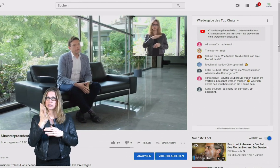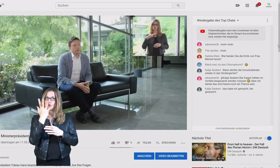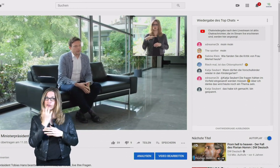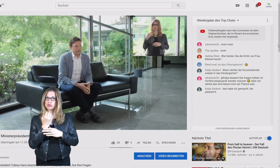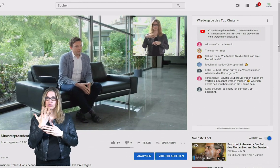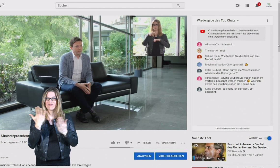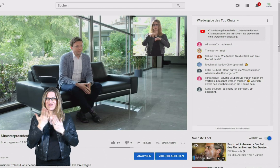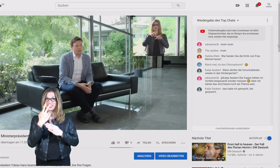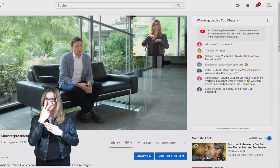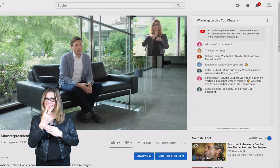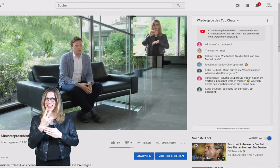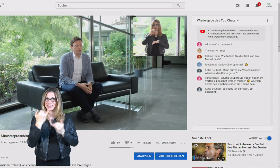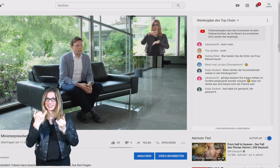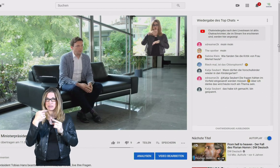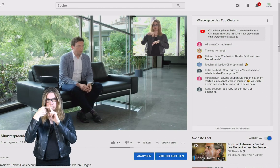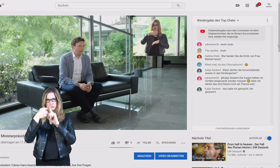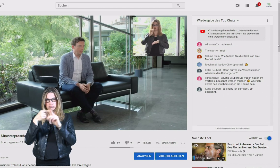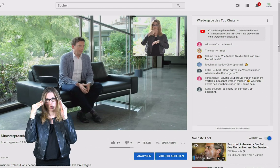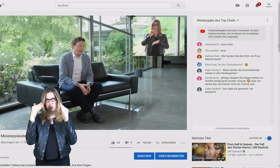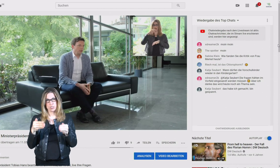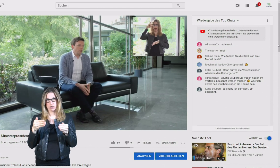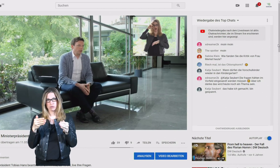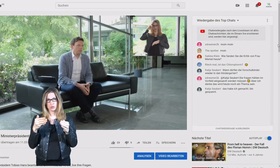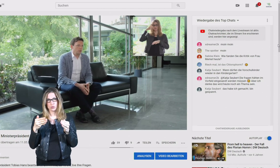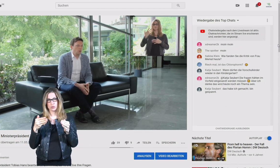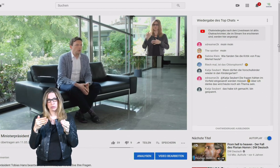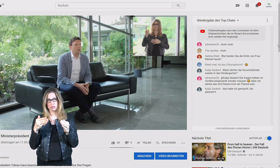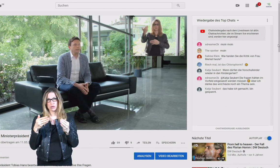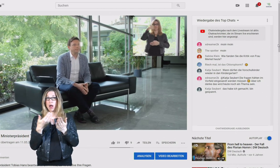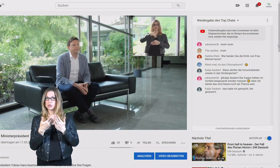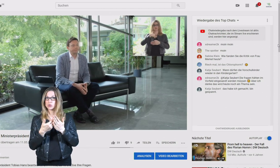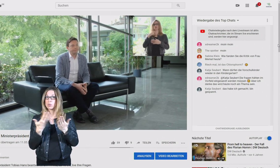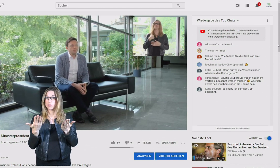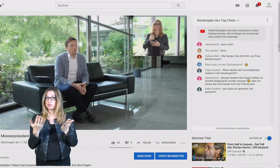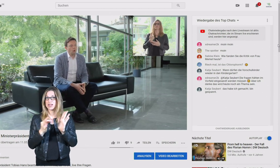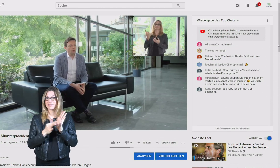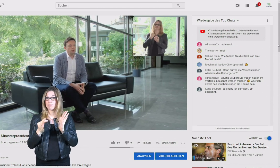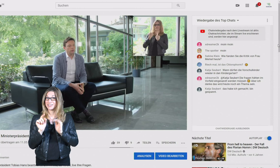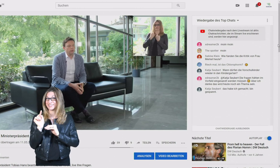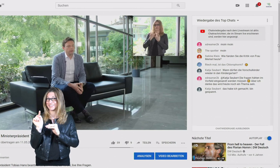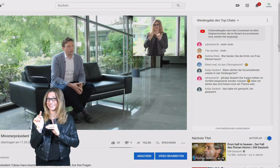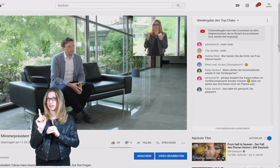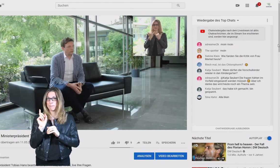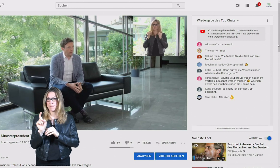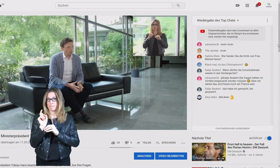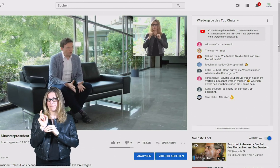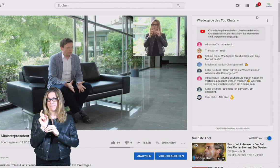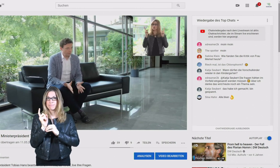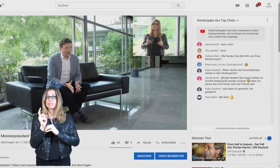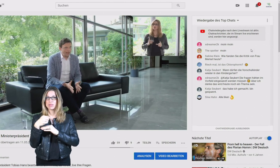gerade sehen wollen. Und das wäre jetzt zum Beispiel unser Video. Und wenn